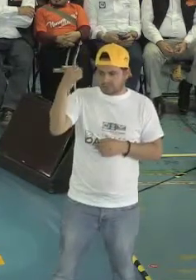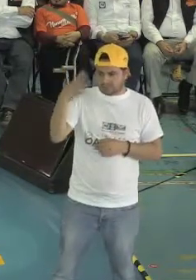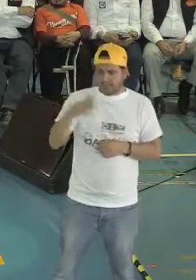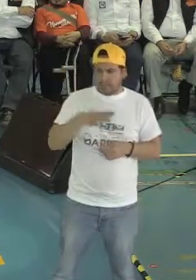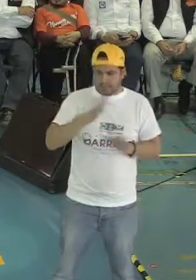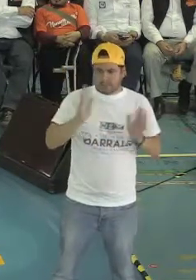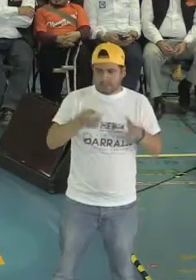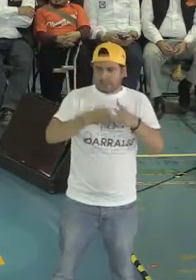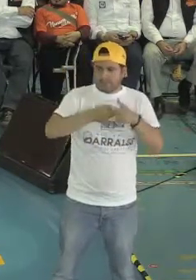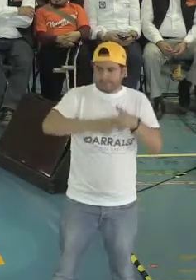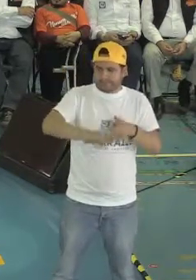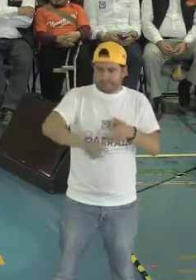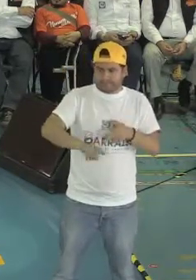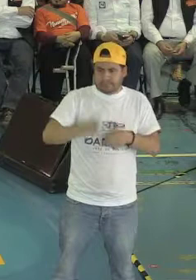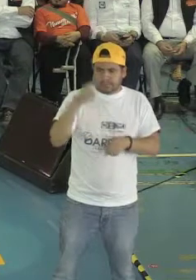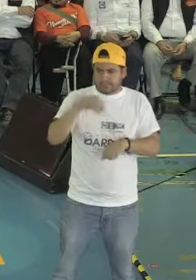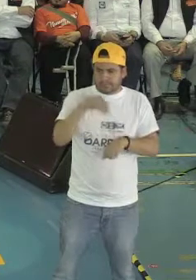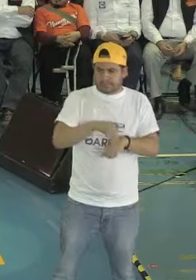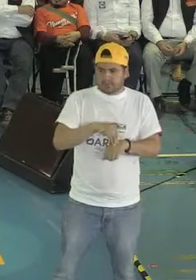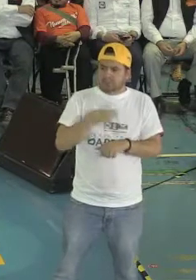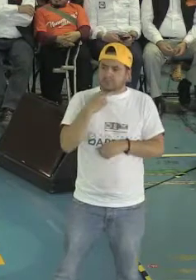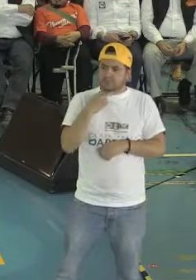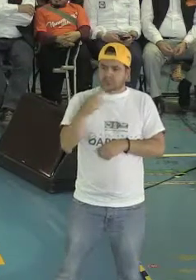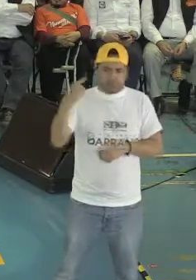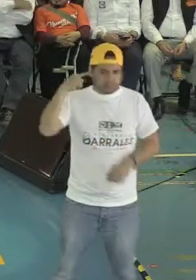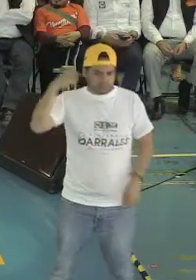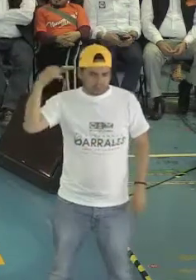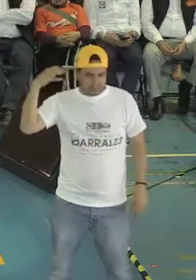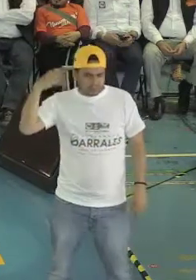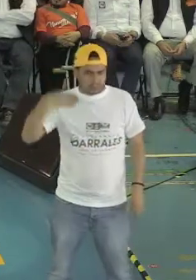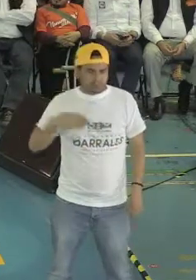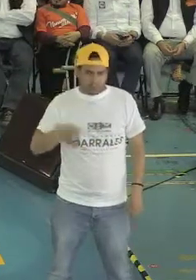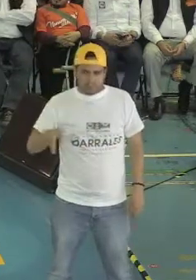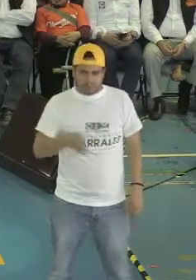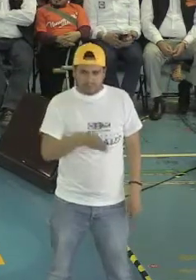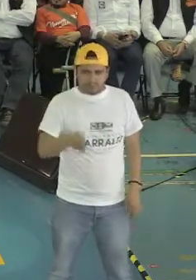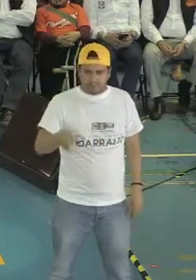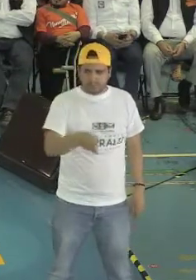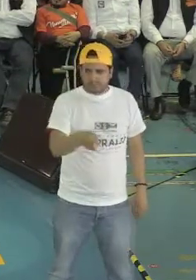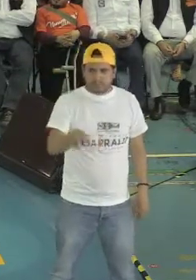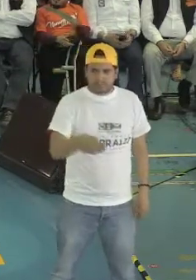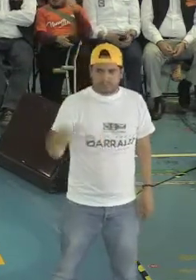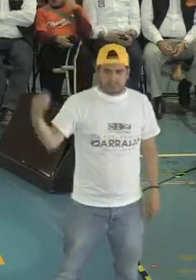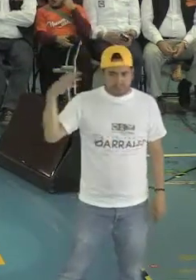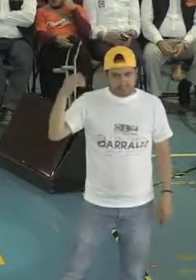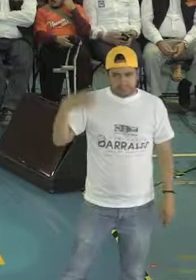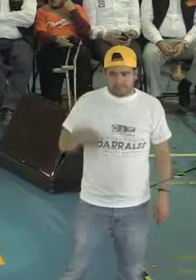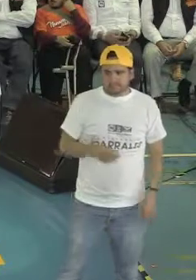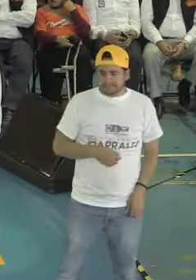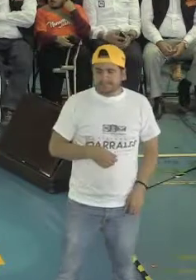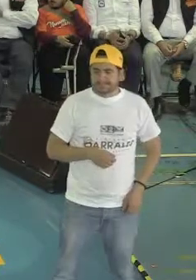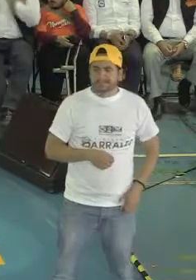semáforos con sonido para la gente que no puede ver, para que puedan escuchar las